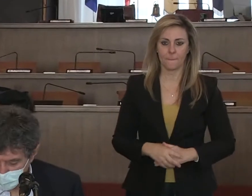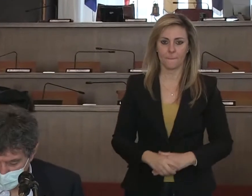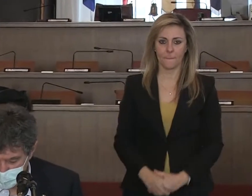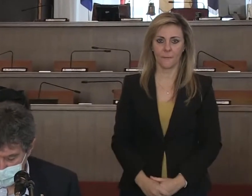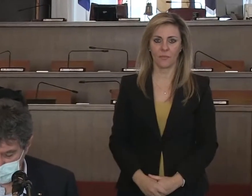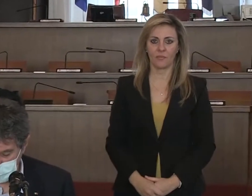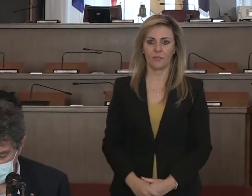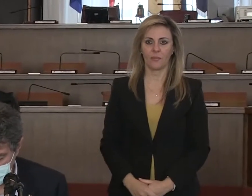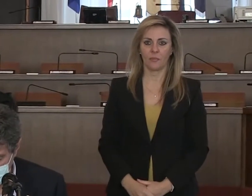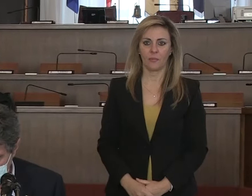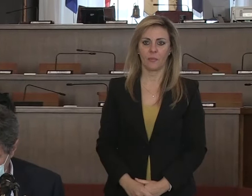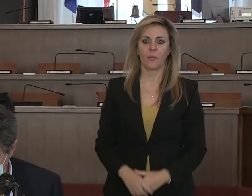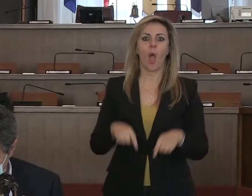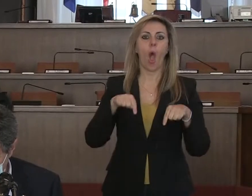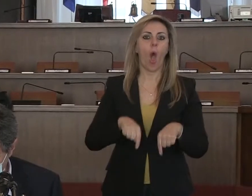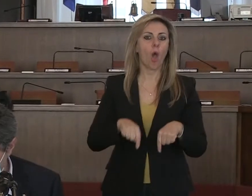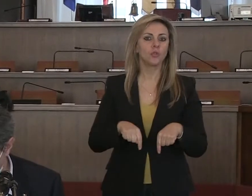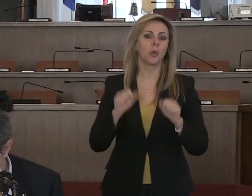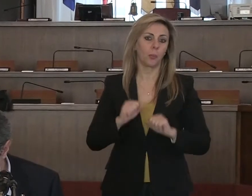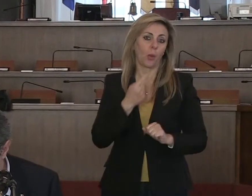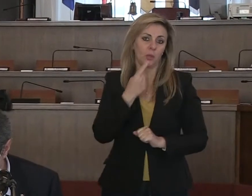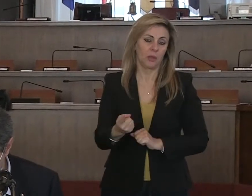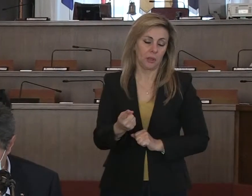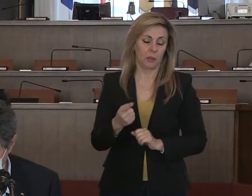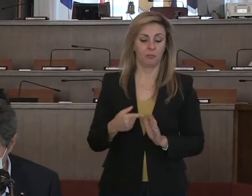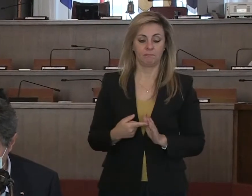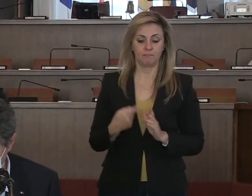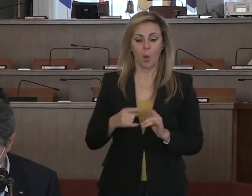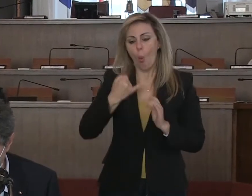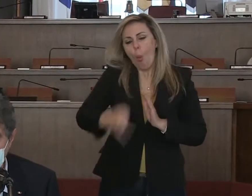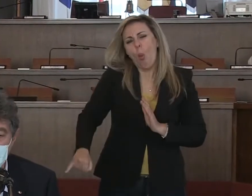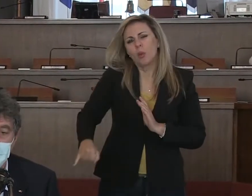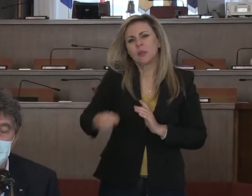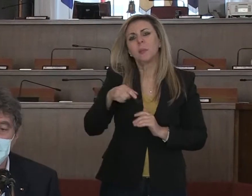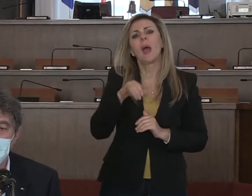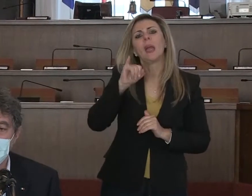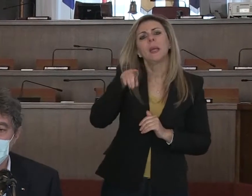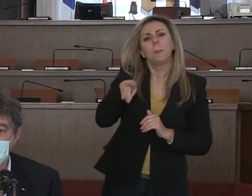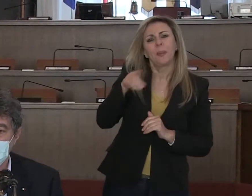Quindi oggi sui dp possiamo dire questo. Ultima cosa che posso dire sui dp,